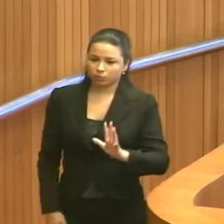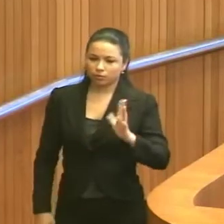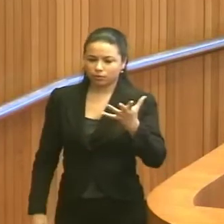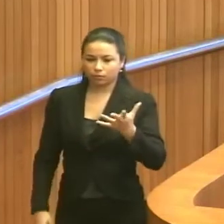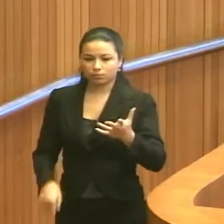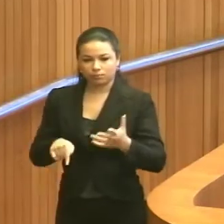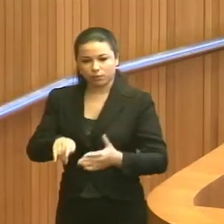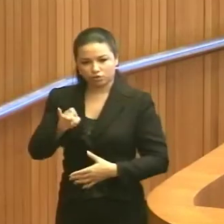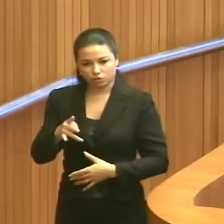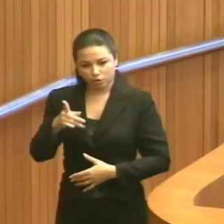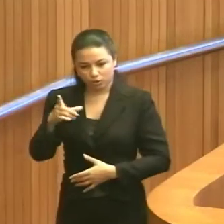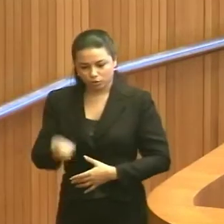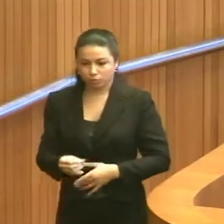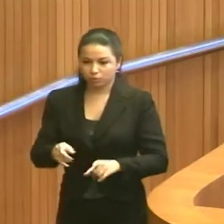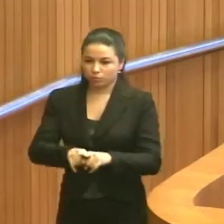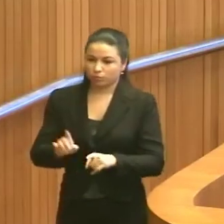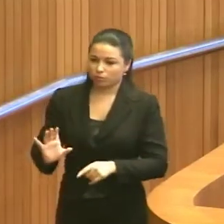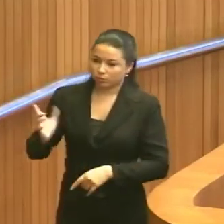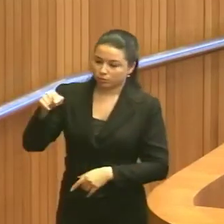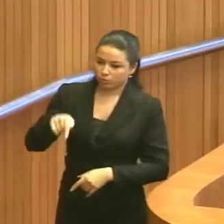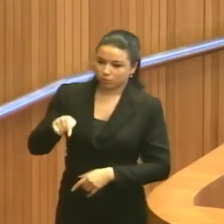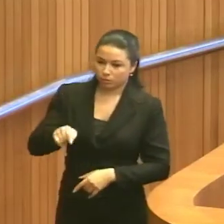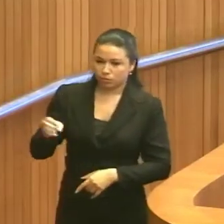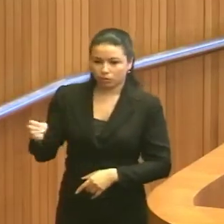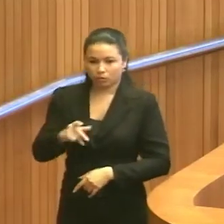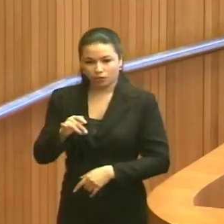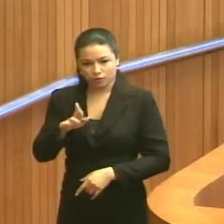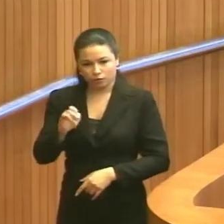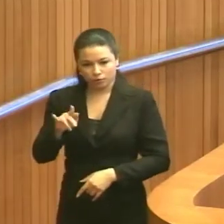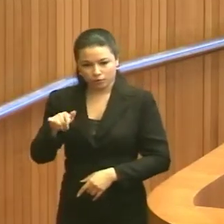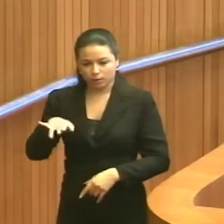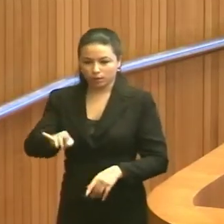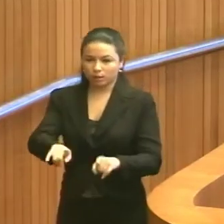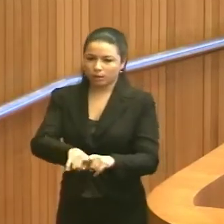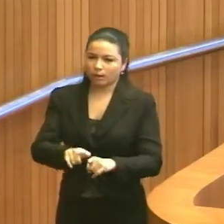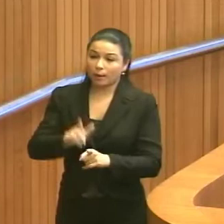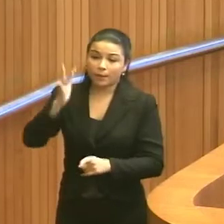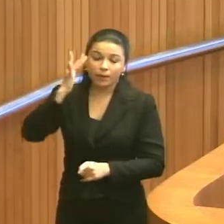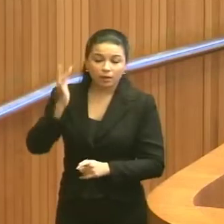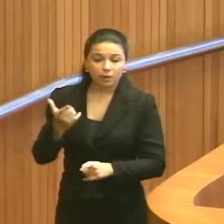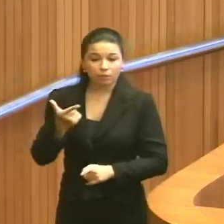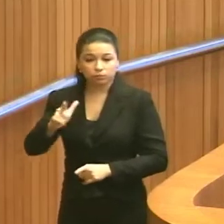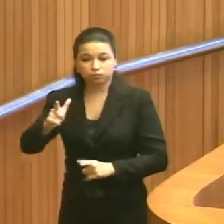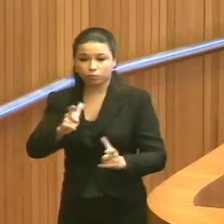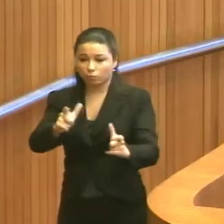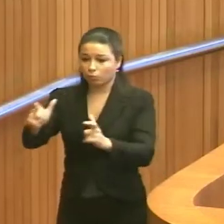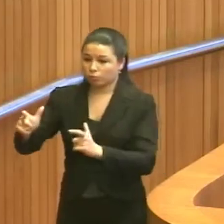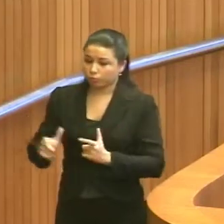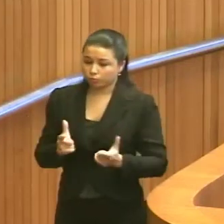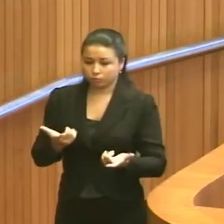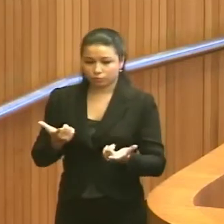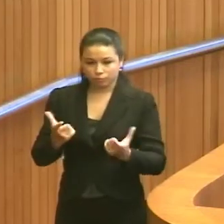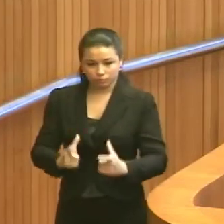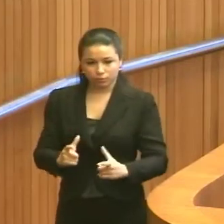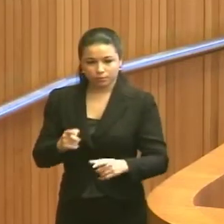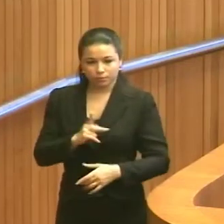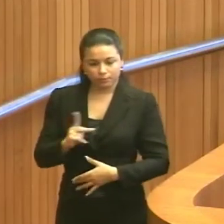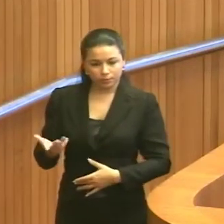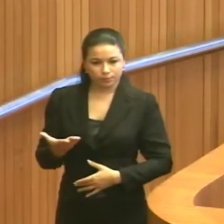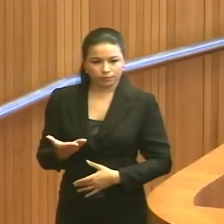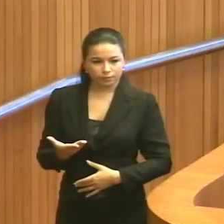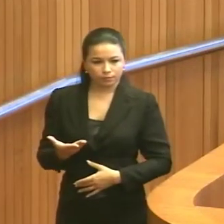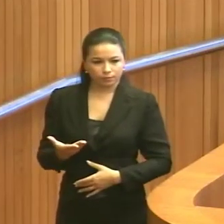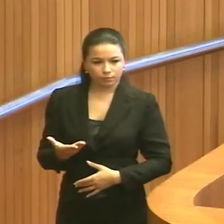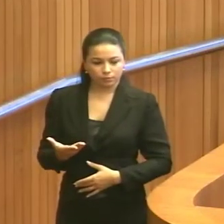Aconteceu em relação ao Engenho, acontece agora em relação a Nova Jerusalém, amanhã pode acontecer em relação a outra comunidade, presidente.